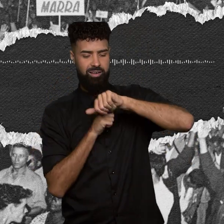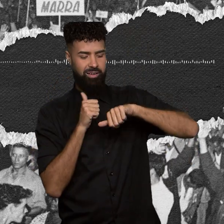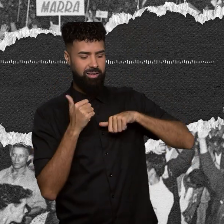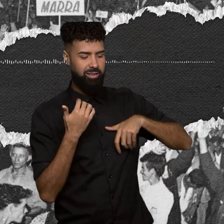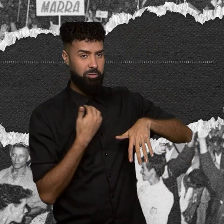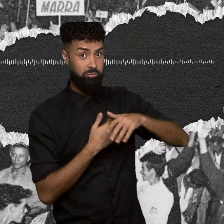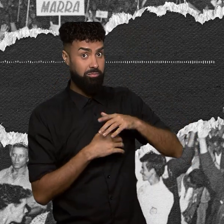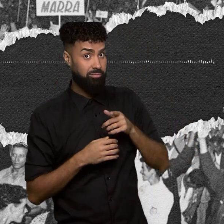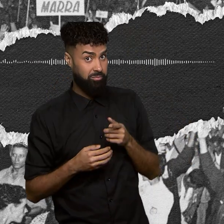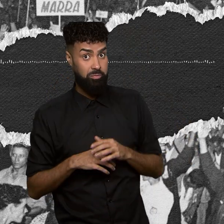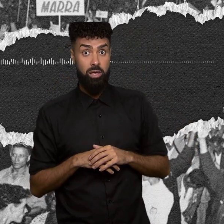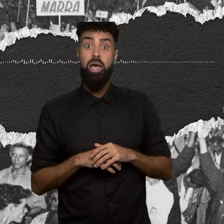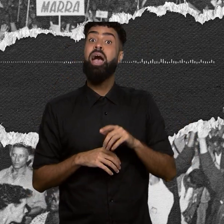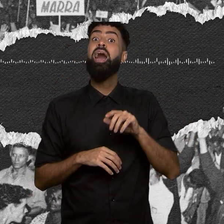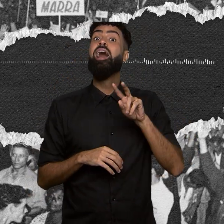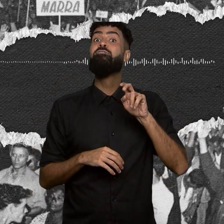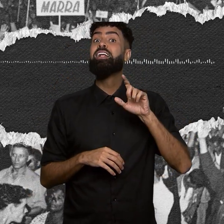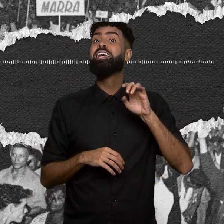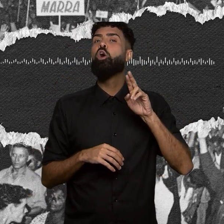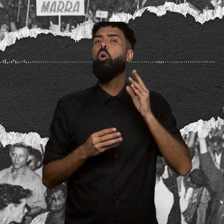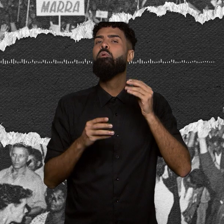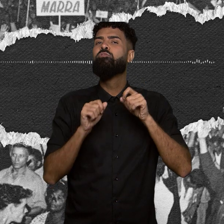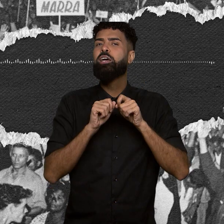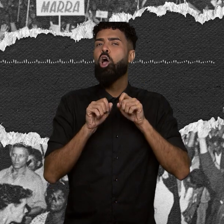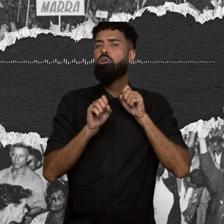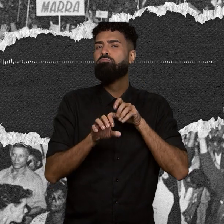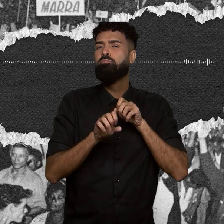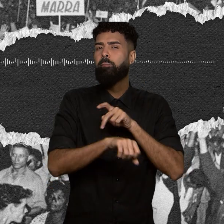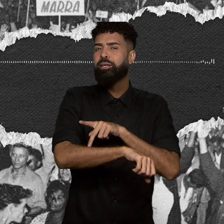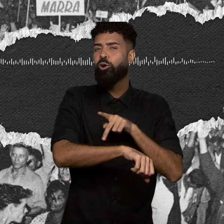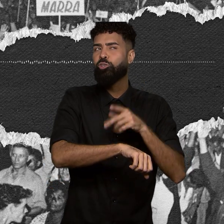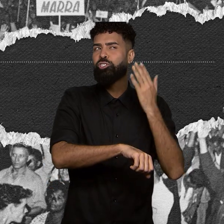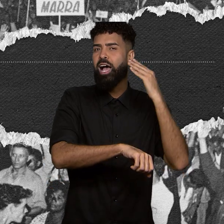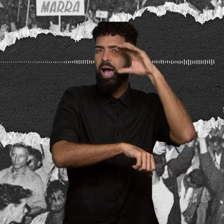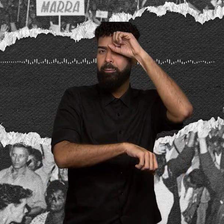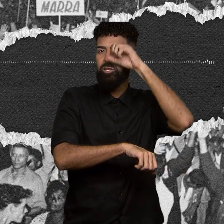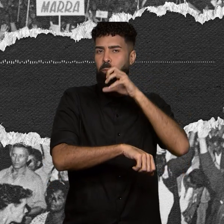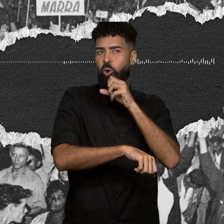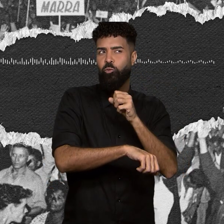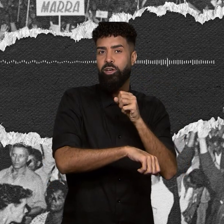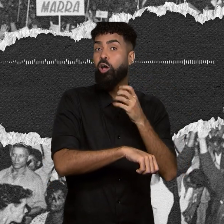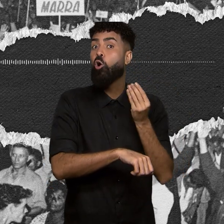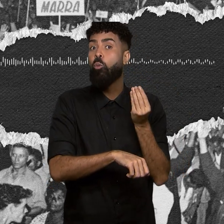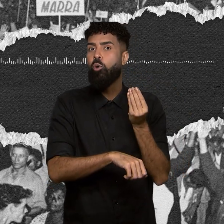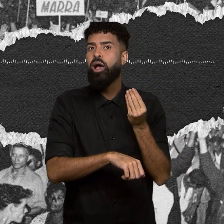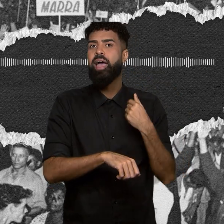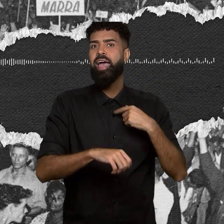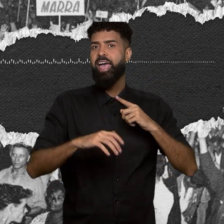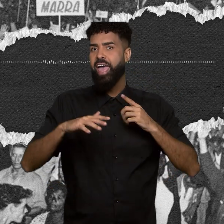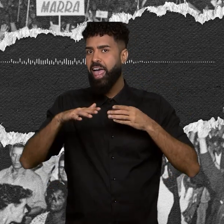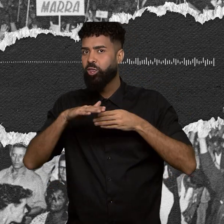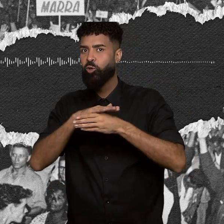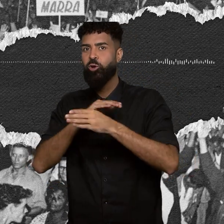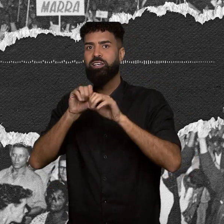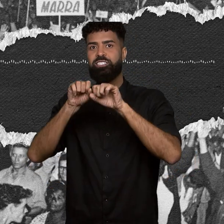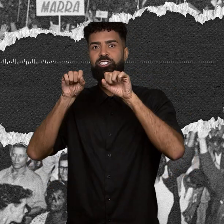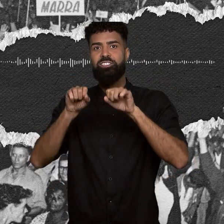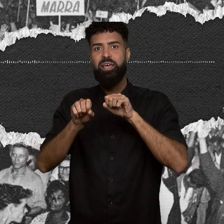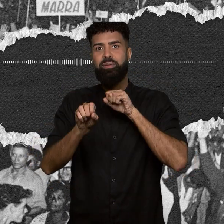E sabe como a Valéria fez para seguir aplicando a pedagogia que ela tinha aprendido com Paulo Freire? Se infiltrou no sistema de ensino que foi criado pelos